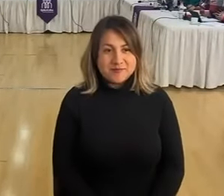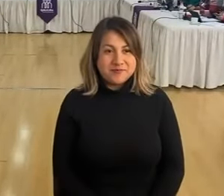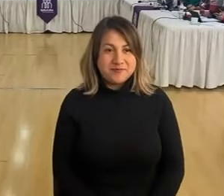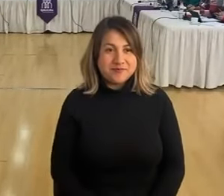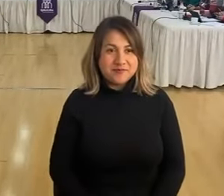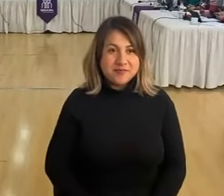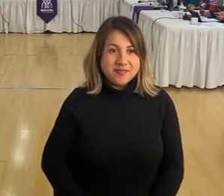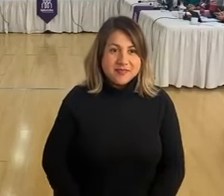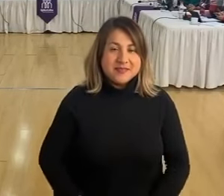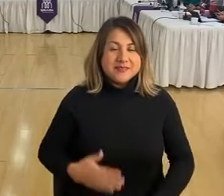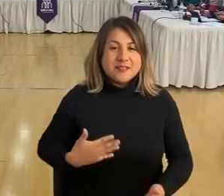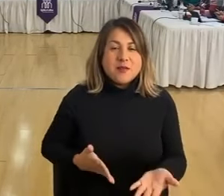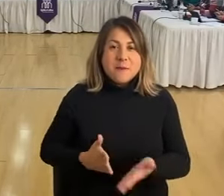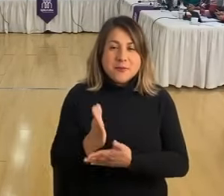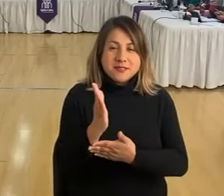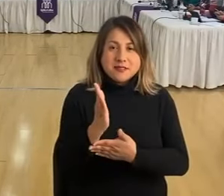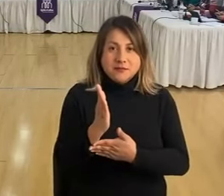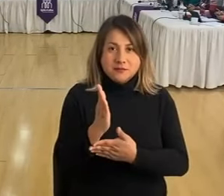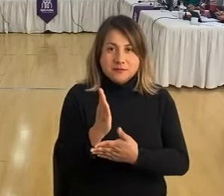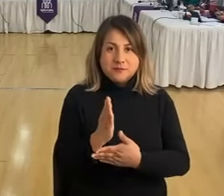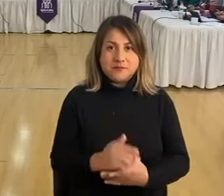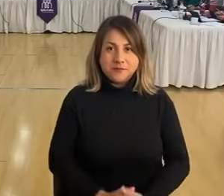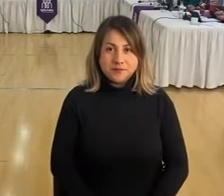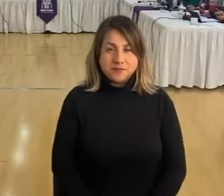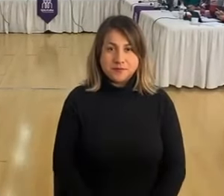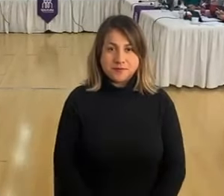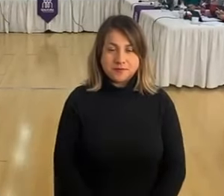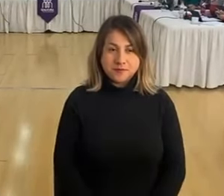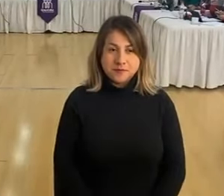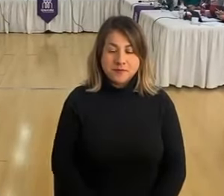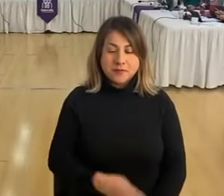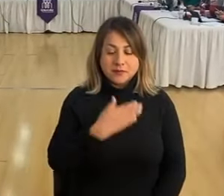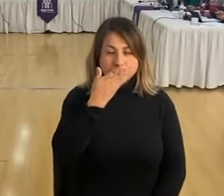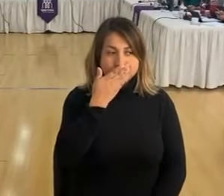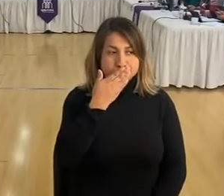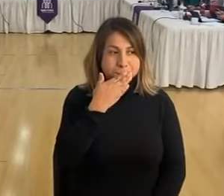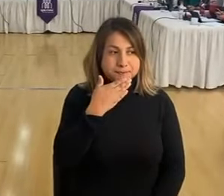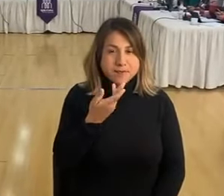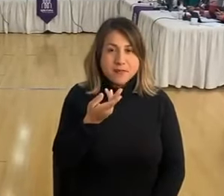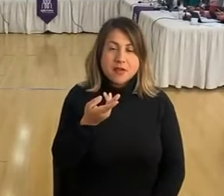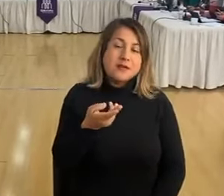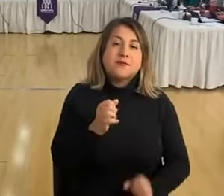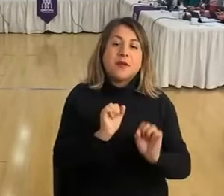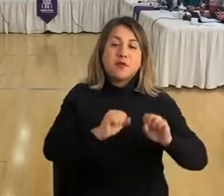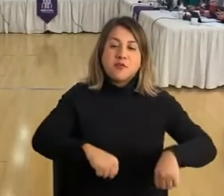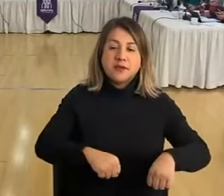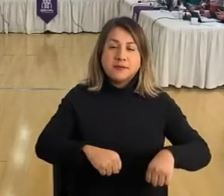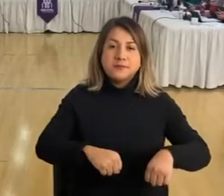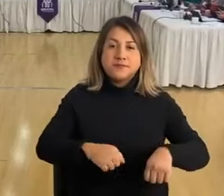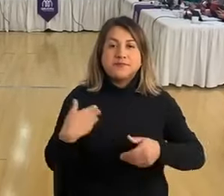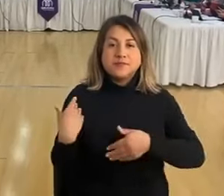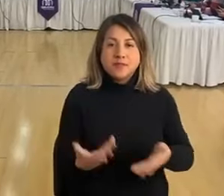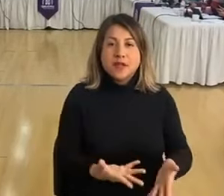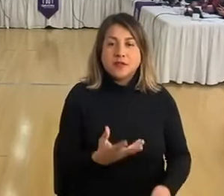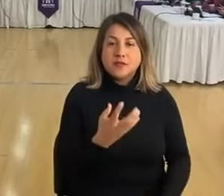Quiero partir retomando la aprobación del suministro de oxígeno medicinal y aire comprimido para